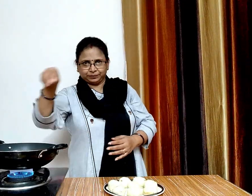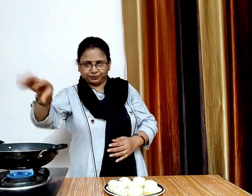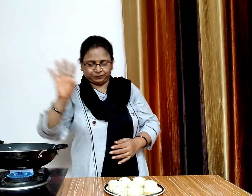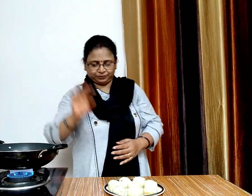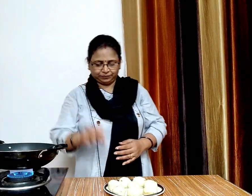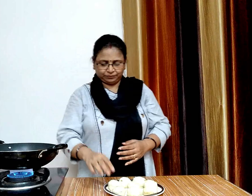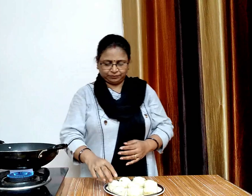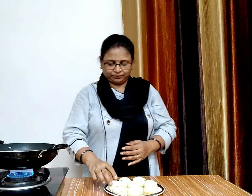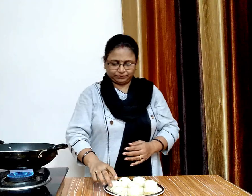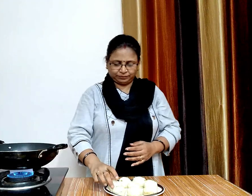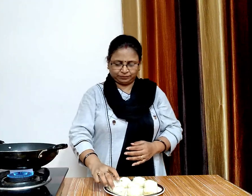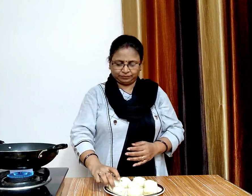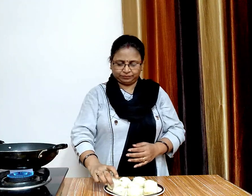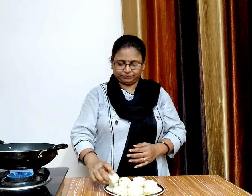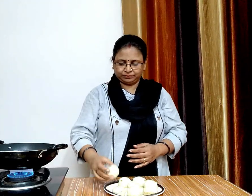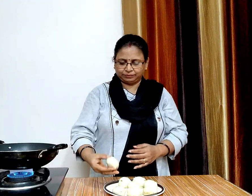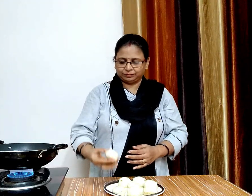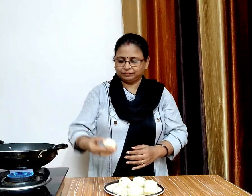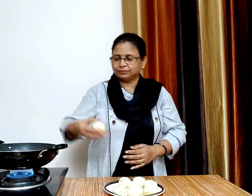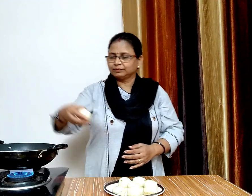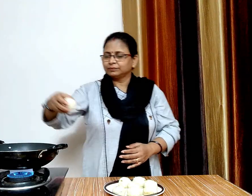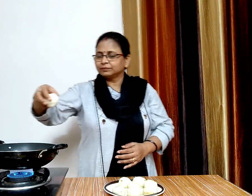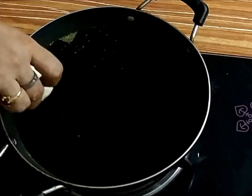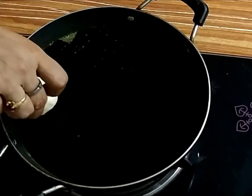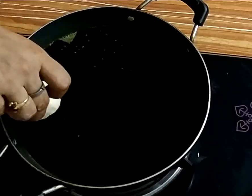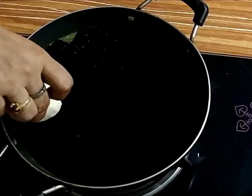होने के लिए रख दिया था अब ब्रेड रोल को फ्राय कर लेते हैं